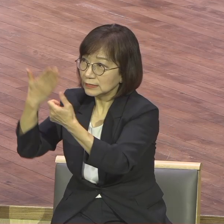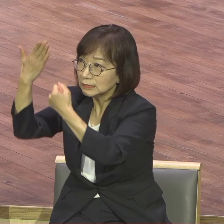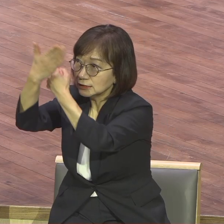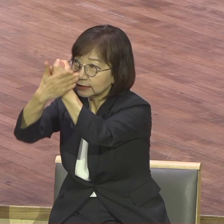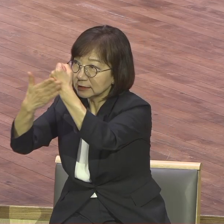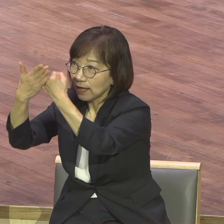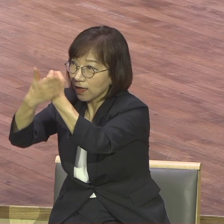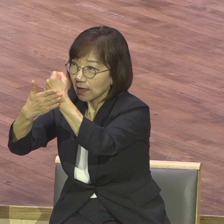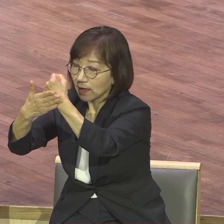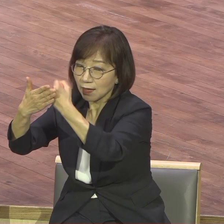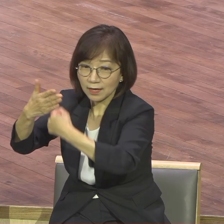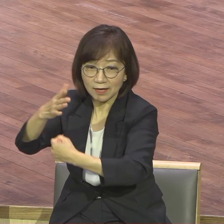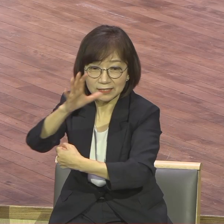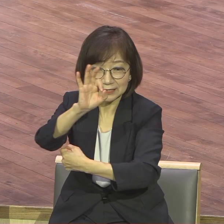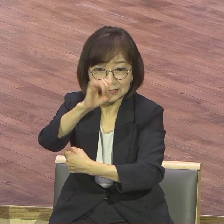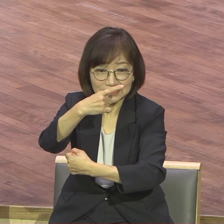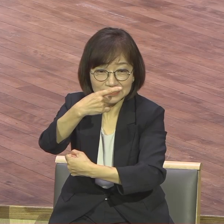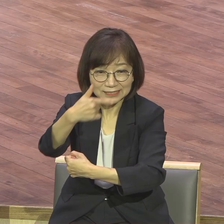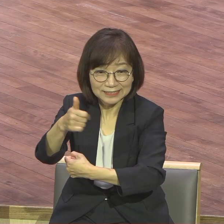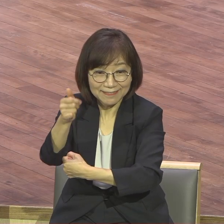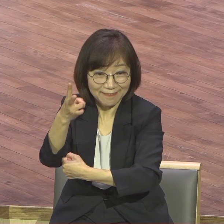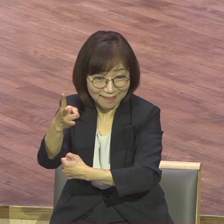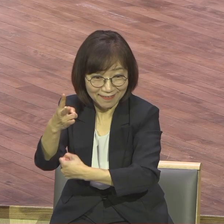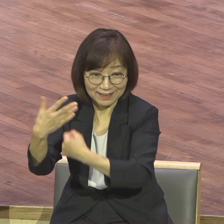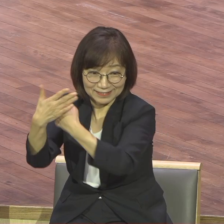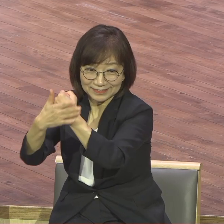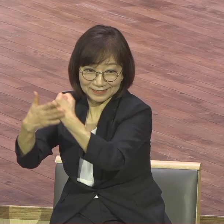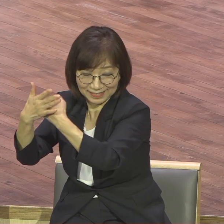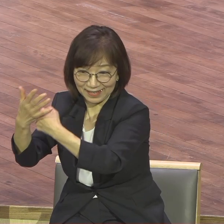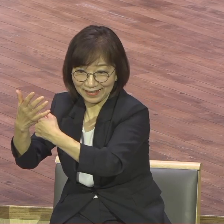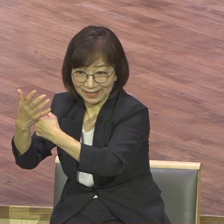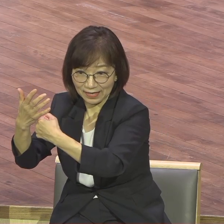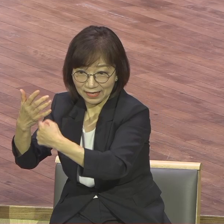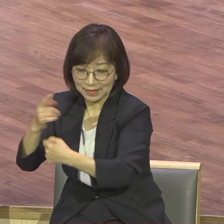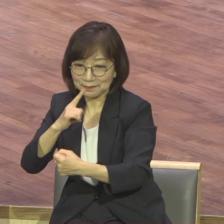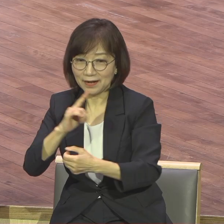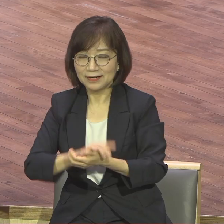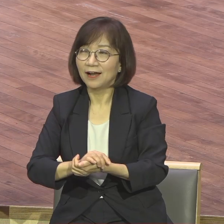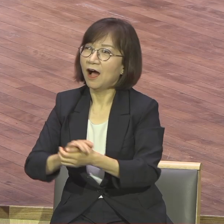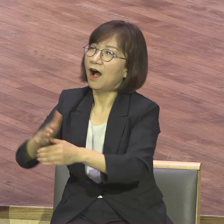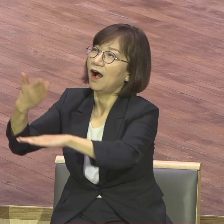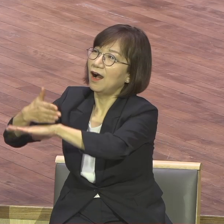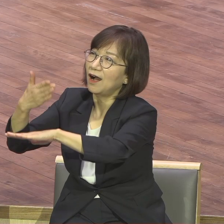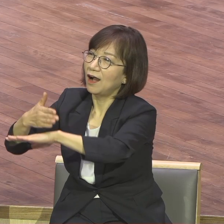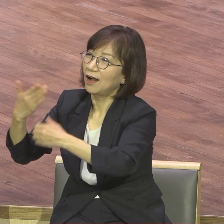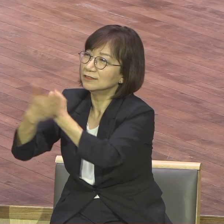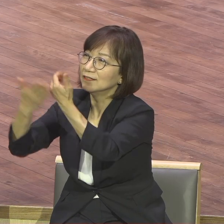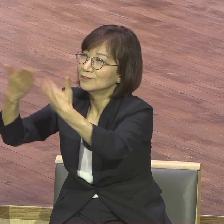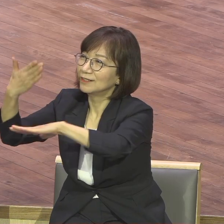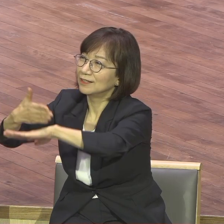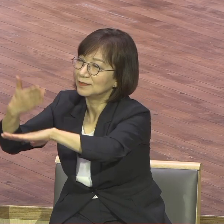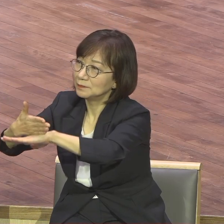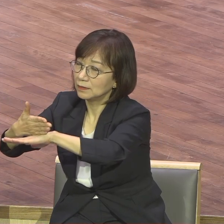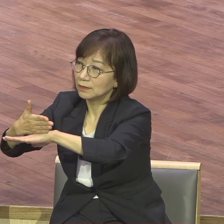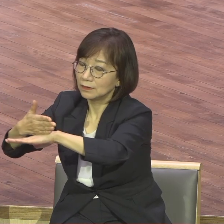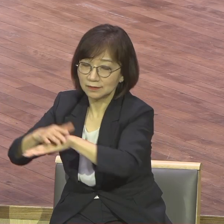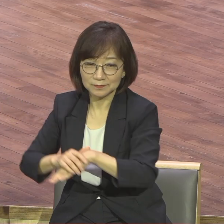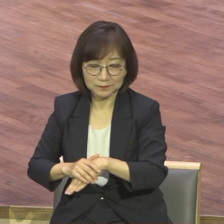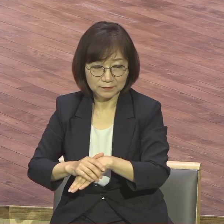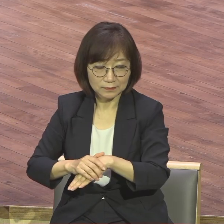표현을 사용하면서 하나님의 은혜에 대한 뭐요 감사의식 모든 신앙생활의 바탕에